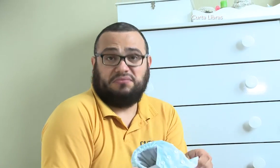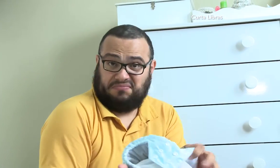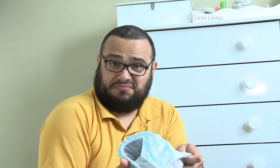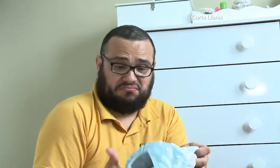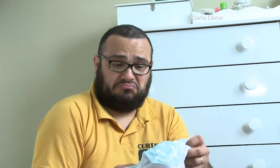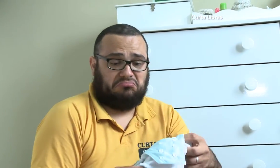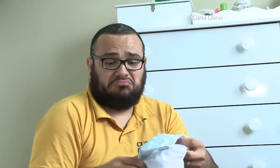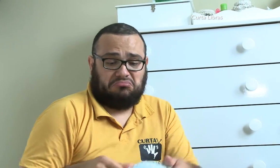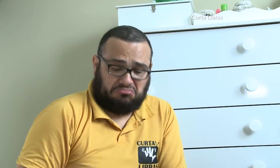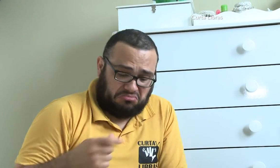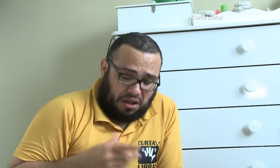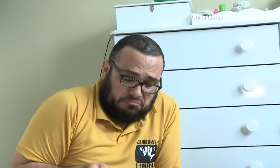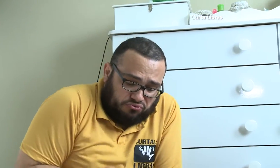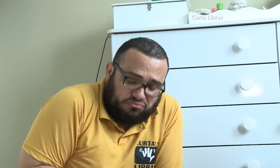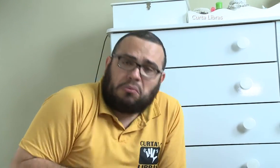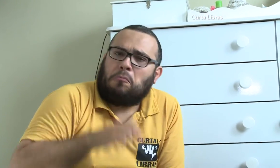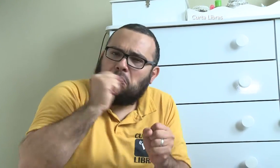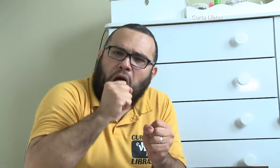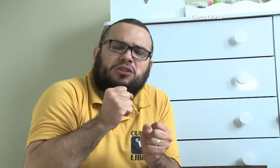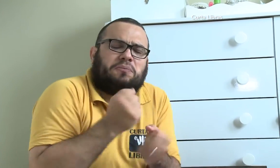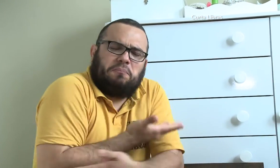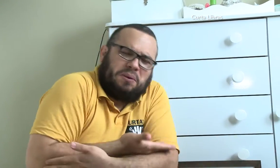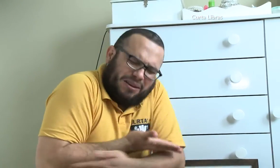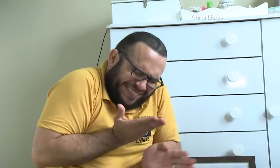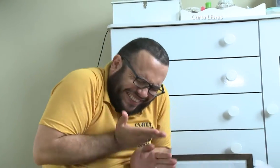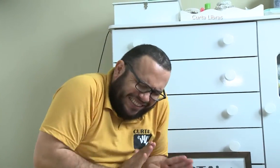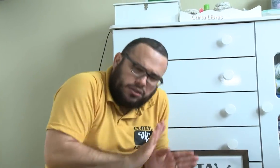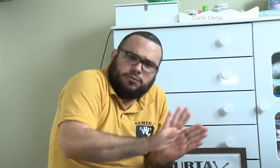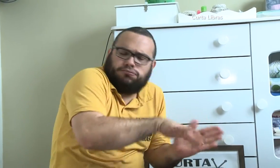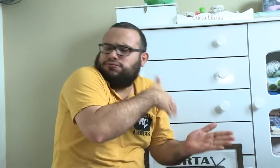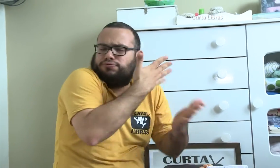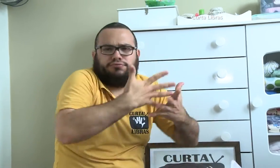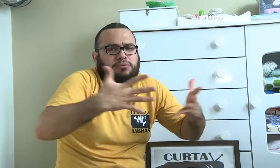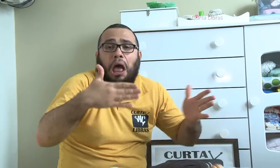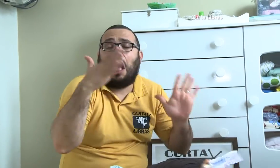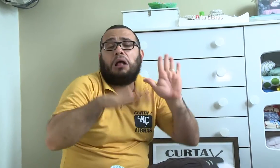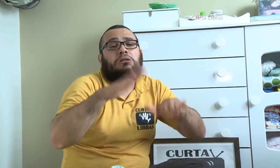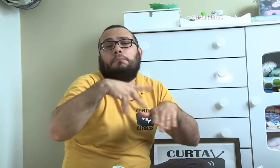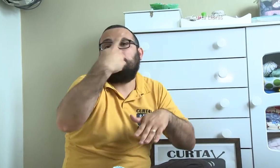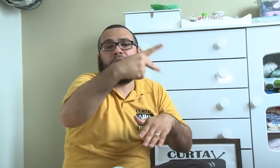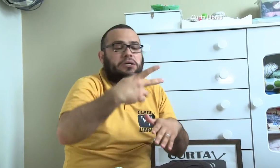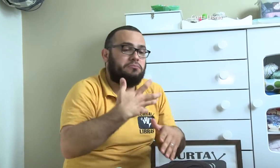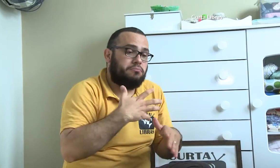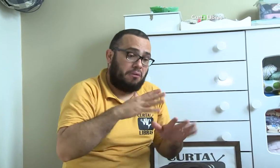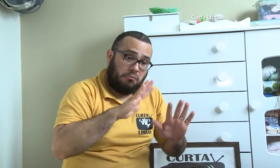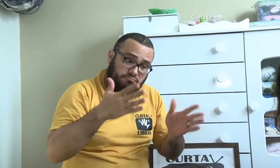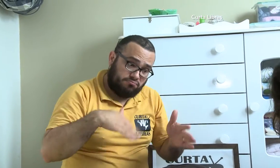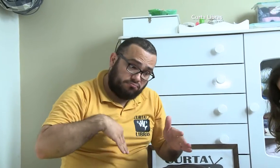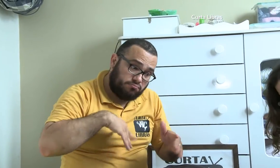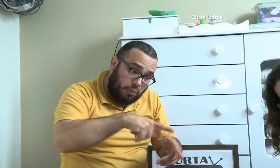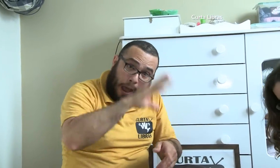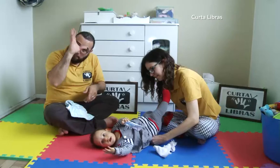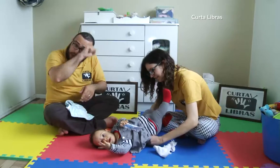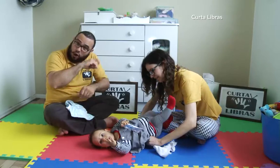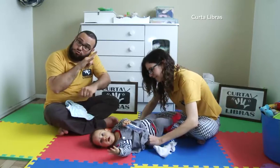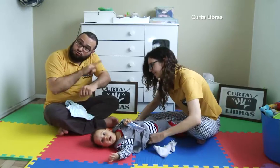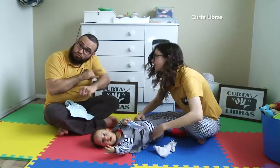recém-nascido até o bebê ficar maior, dependendo do tamanho da criança e pode ser usada até que ela aprenda a ir no banheiro.